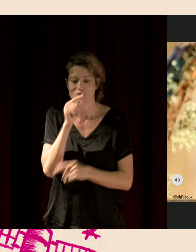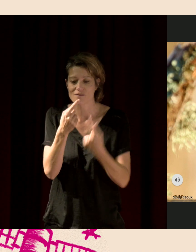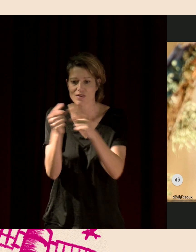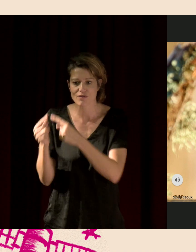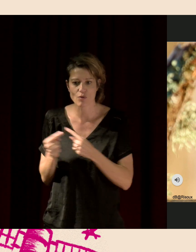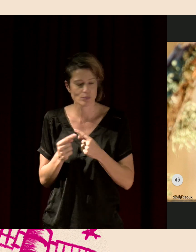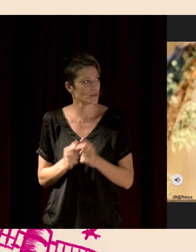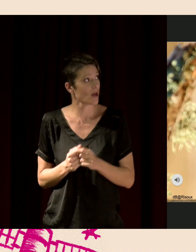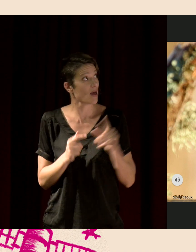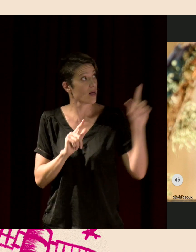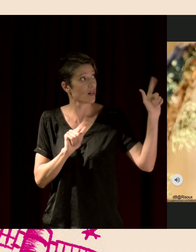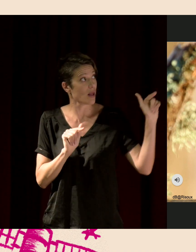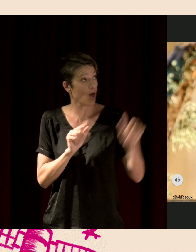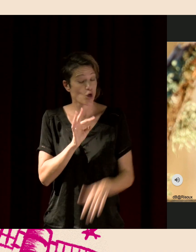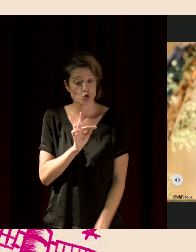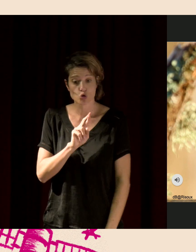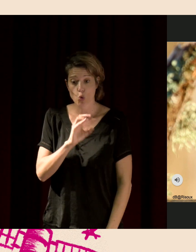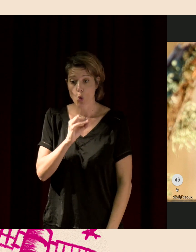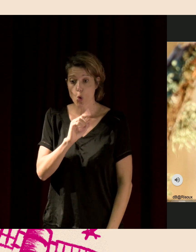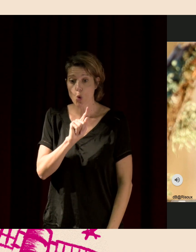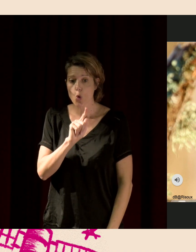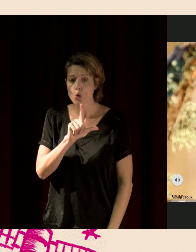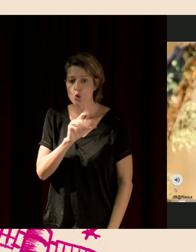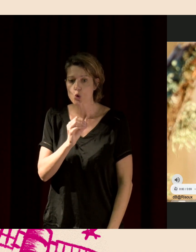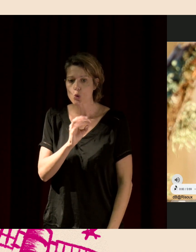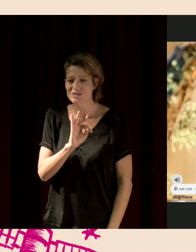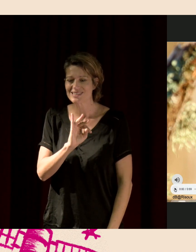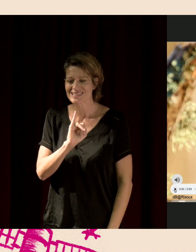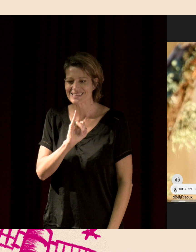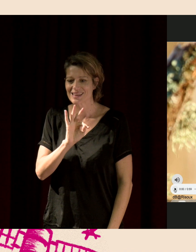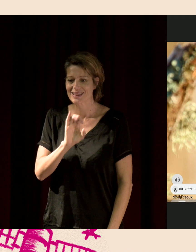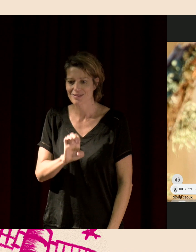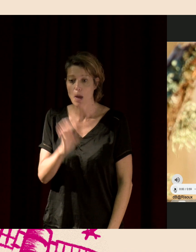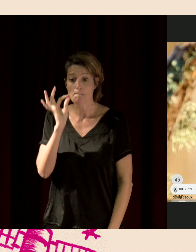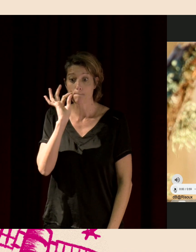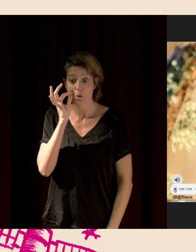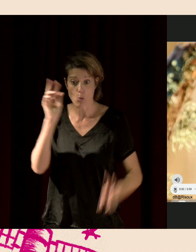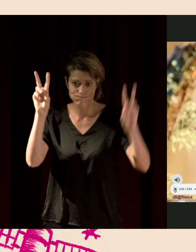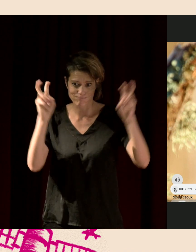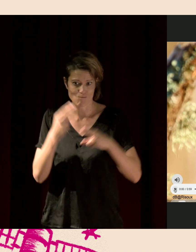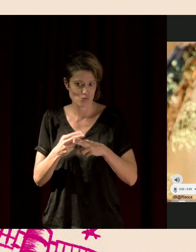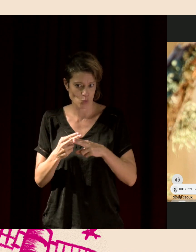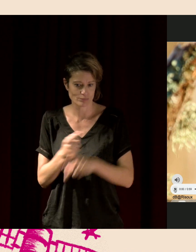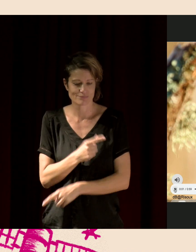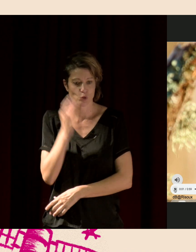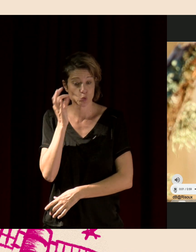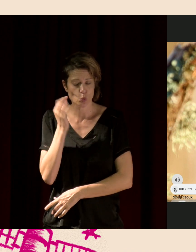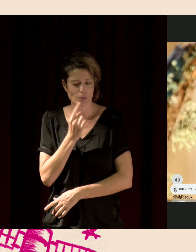de troglodyte mignon. Je peux vous faire écouter quelques secondes.'est un chœur d'oiseaux assez classique.